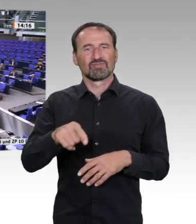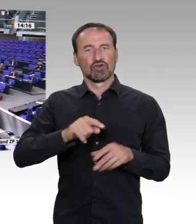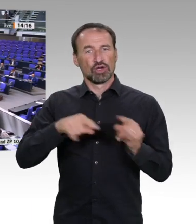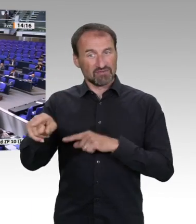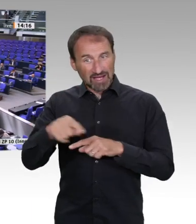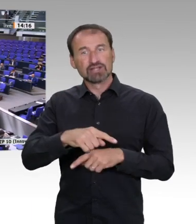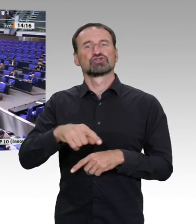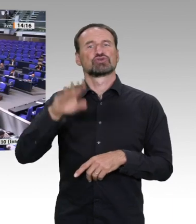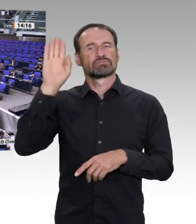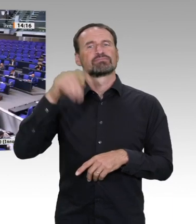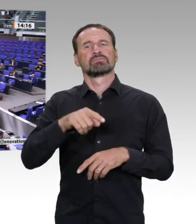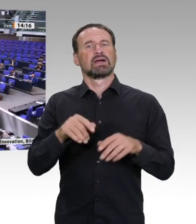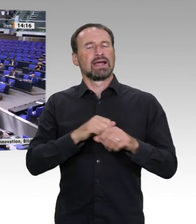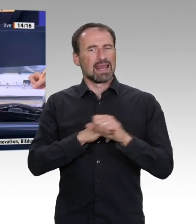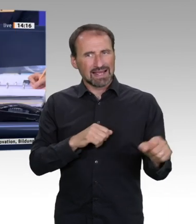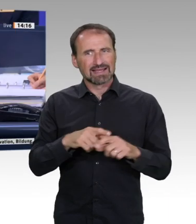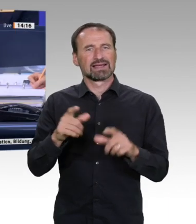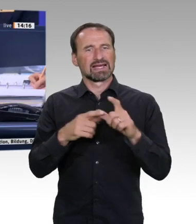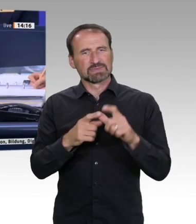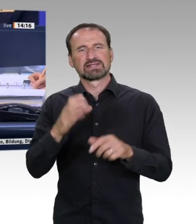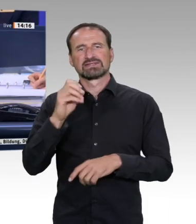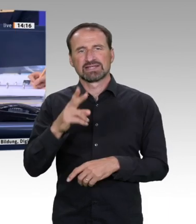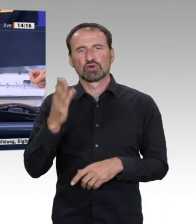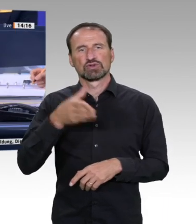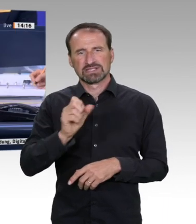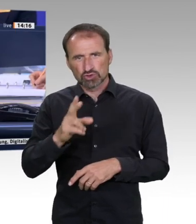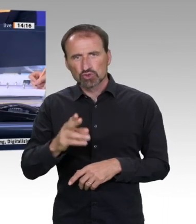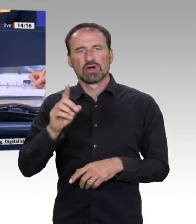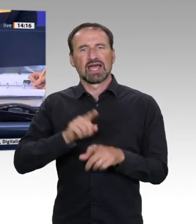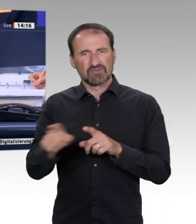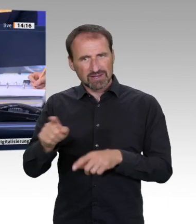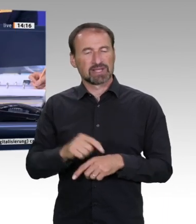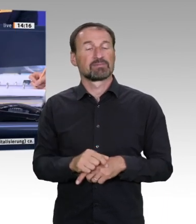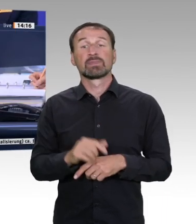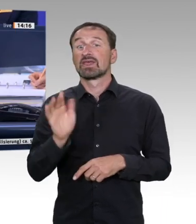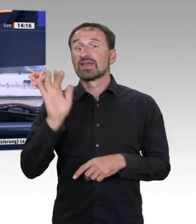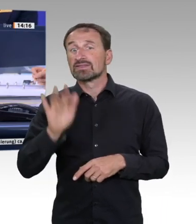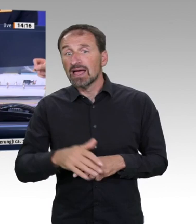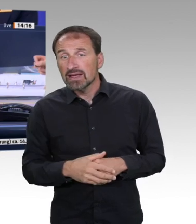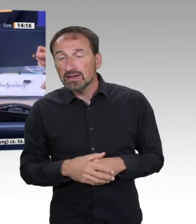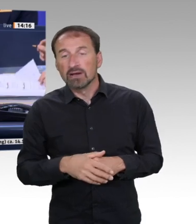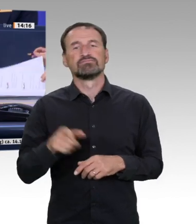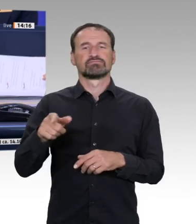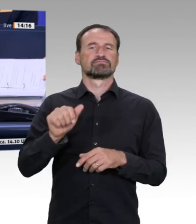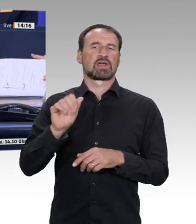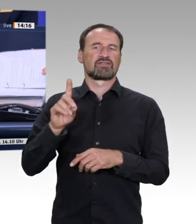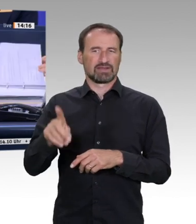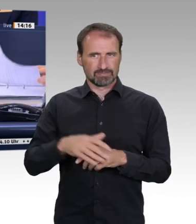Enthaltungen? Keine. Der Überweisungsvorschlag der AfD ist abgelehnt. Wir stimmen ab über den Überweisungsvorschlag der Fraktionen CDU, CSU,